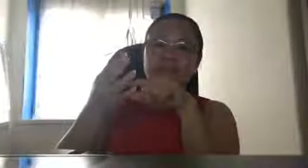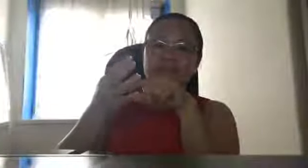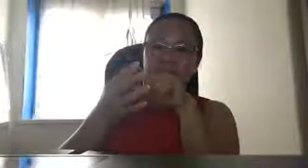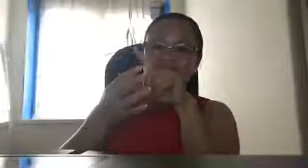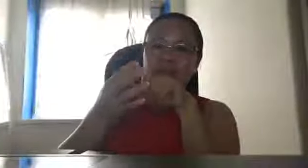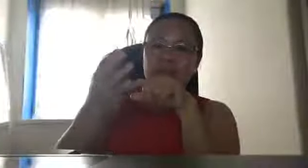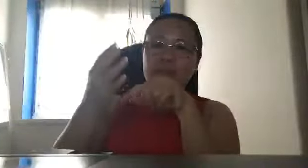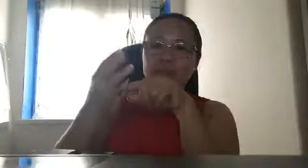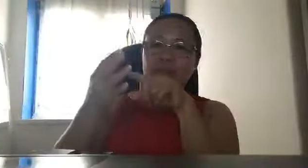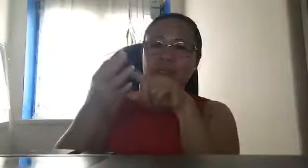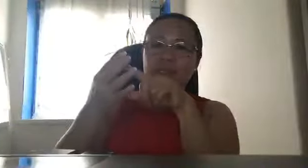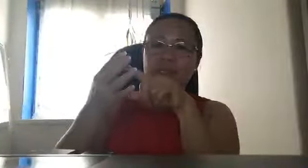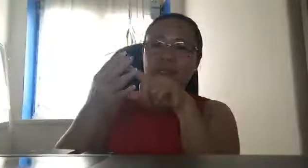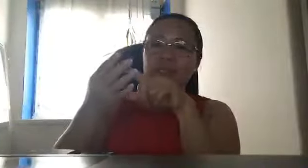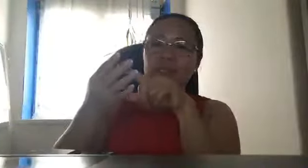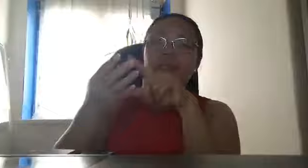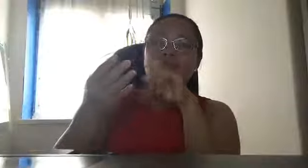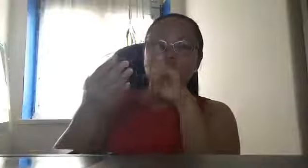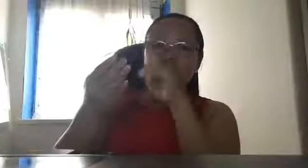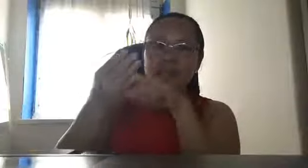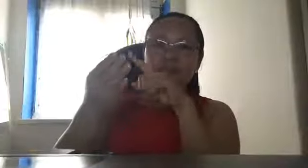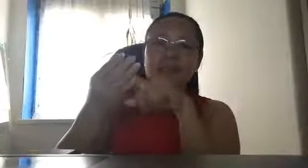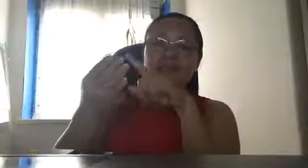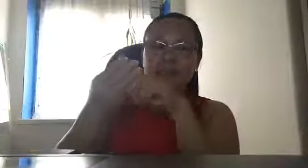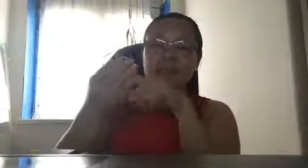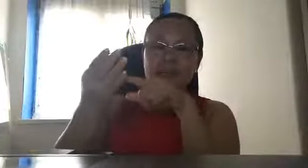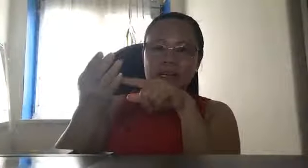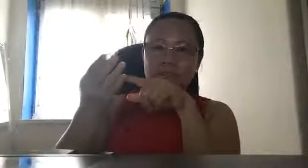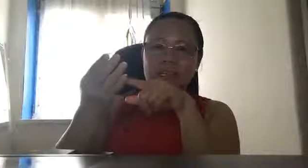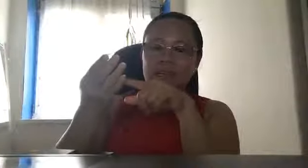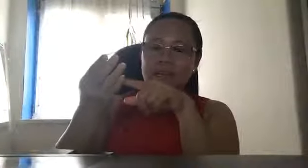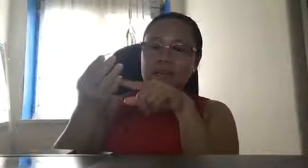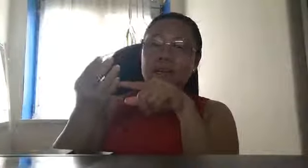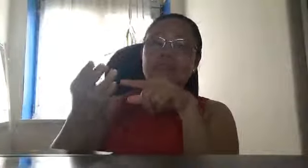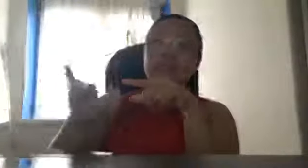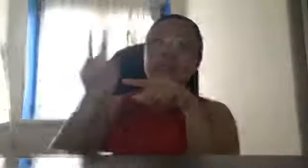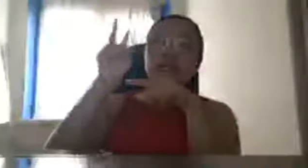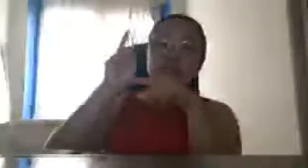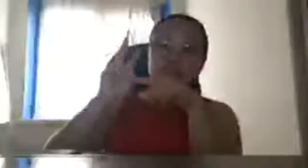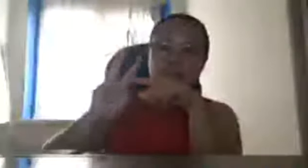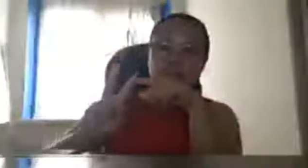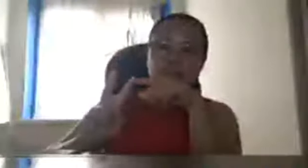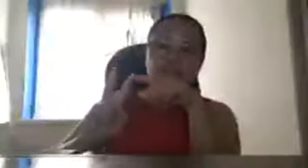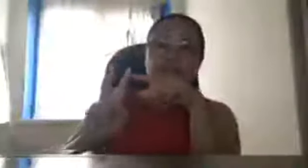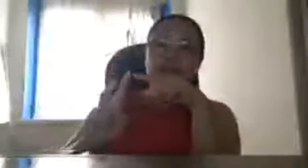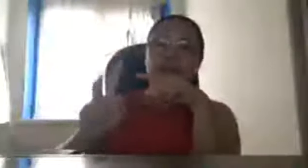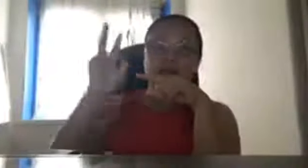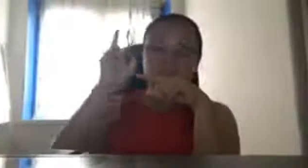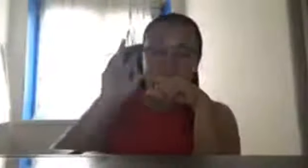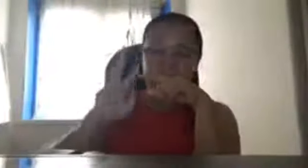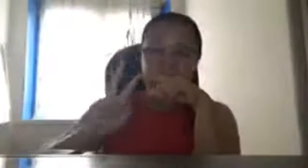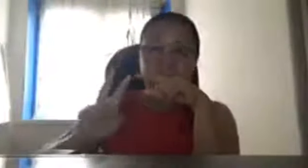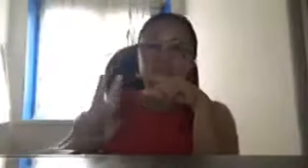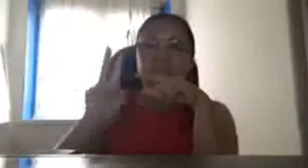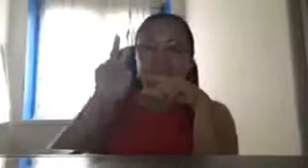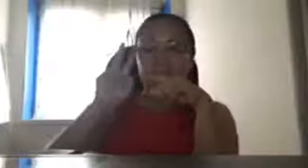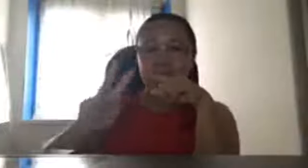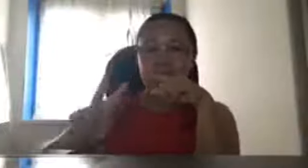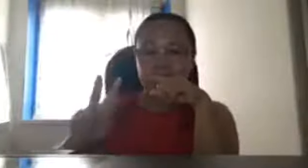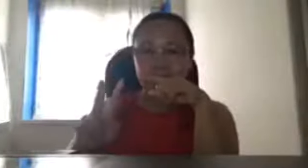ibig sabihin kasi wala naman may nakakaalam dyan sa Pilipinas na suposto be ang nakakaalam dyan ay ang military